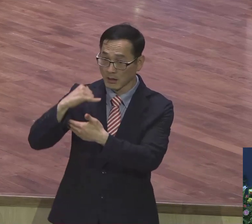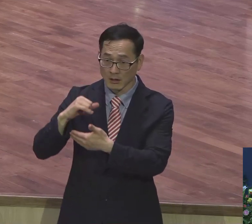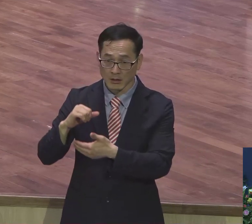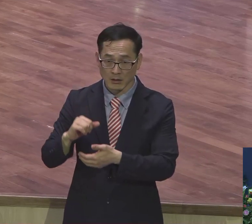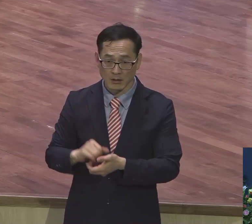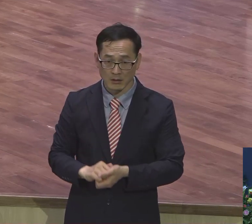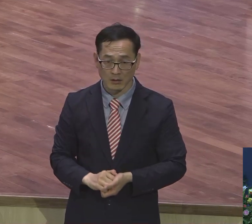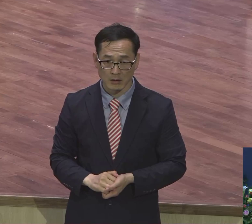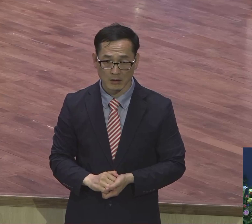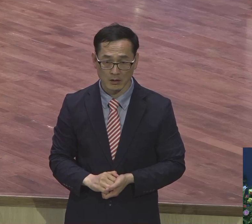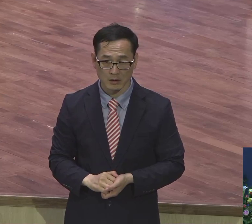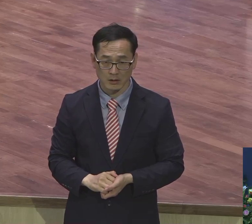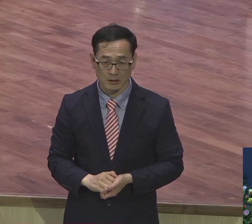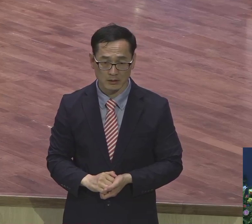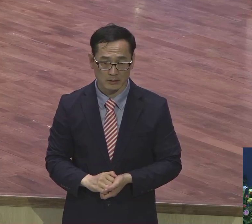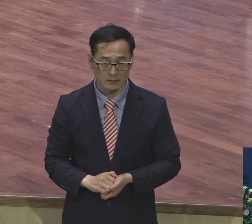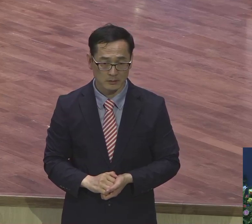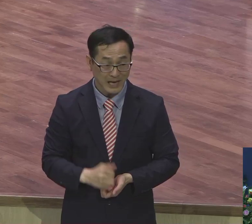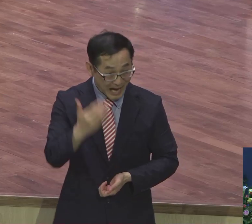놀라 그래요. 지금